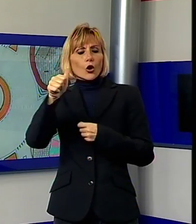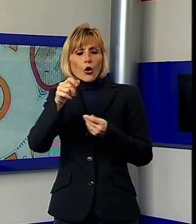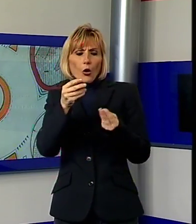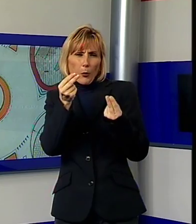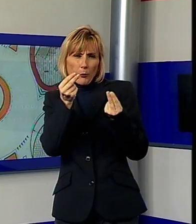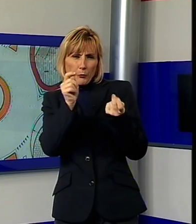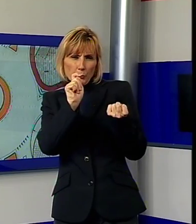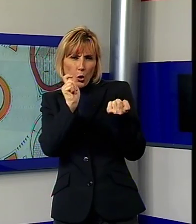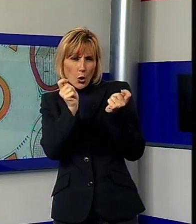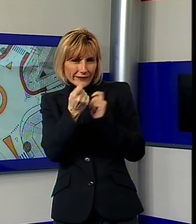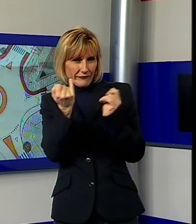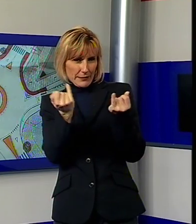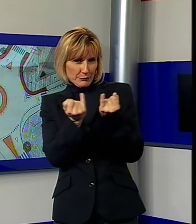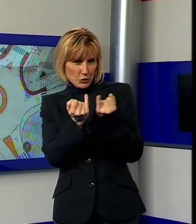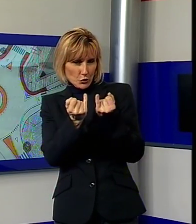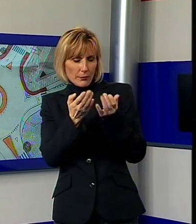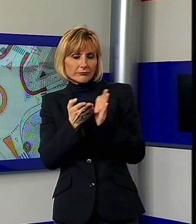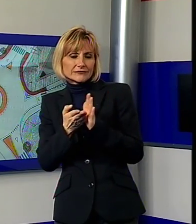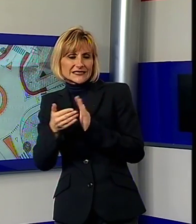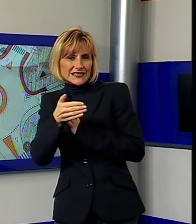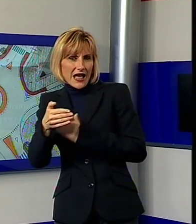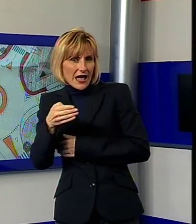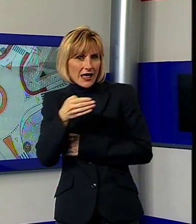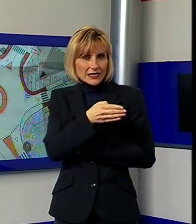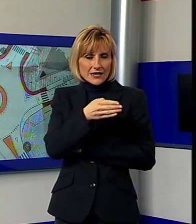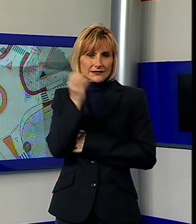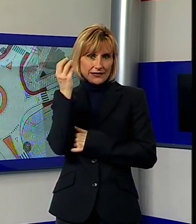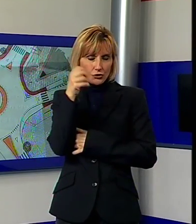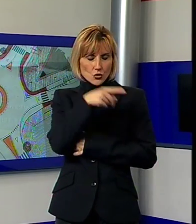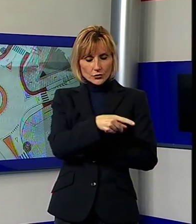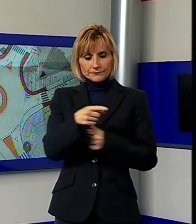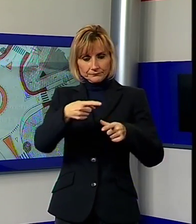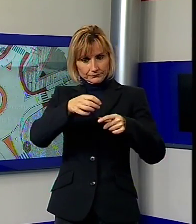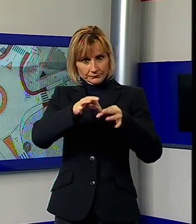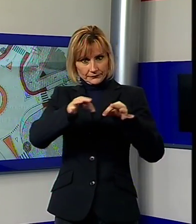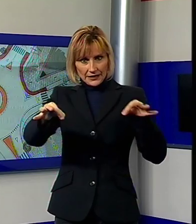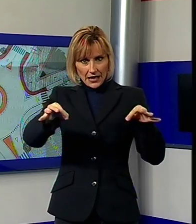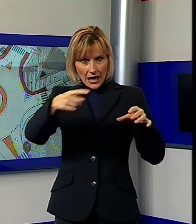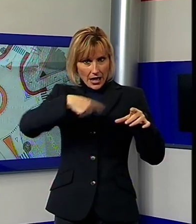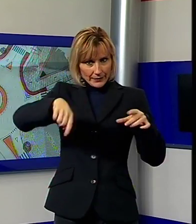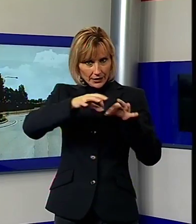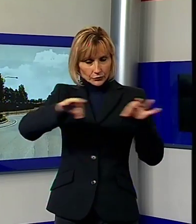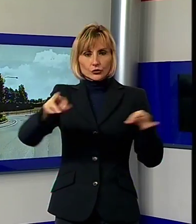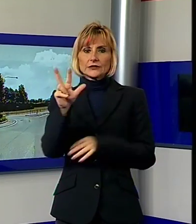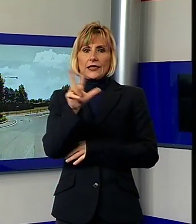porta alla stazione. La rotatoria avrà un diametro di 33 metri, sarà quindi un po' più grande di quella sempre sulla